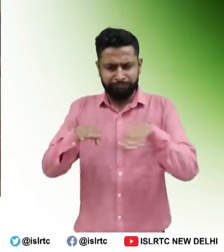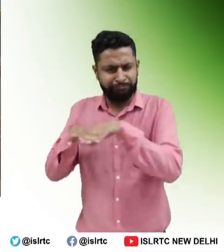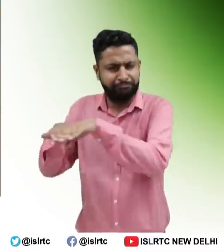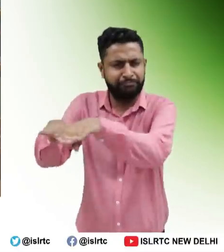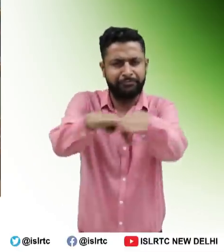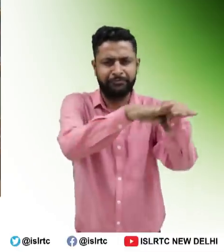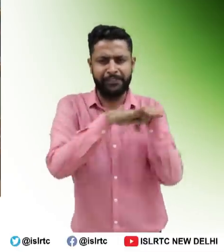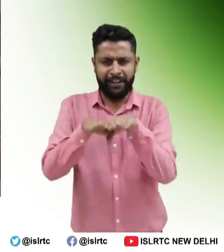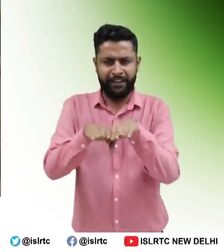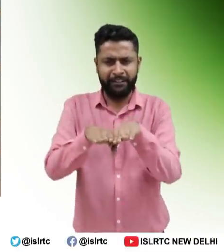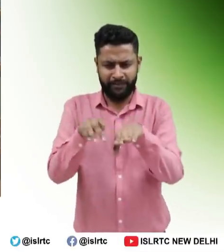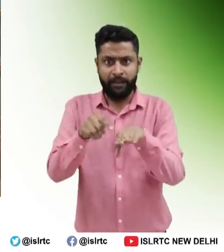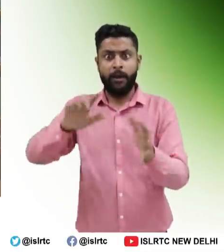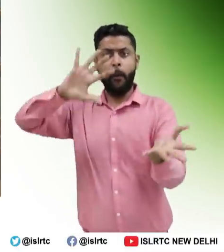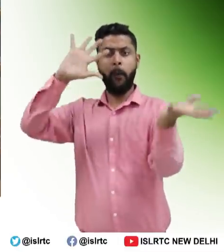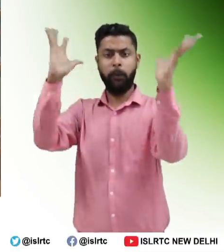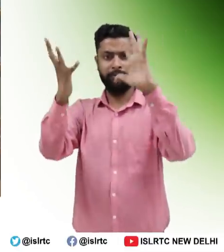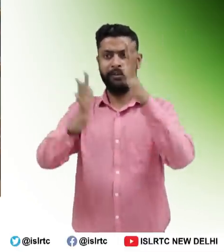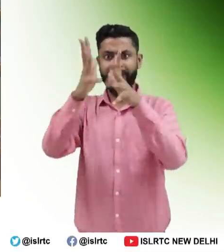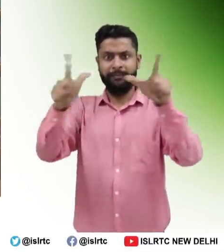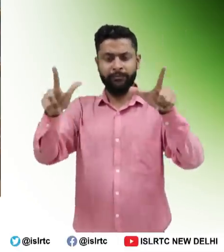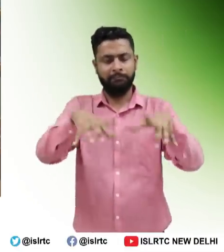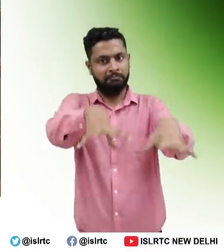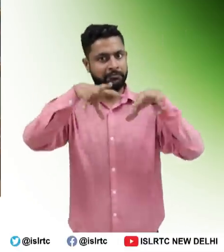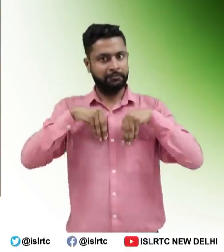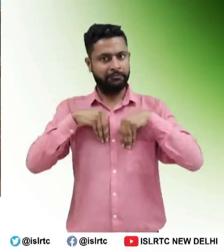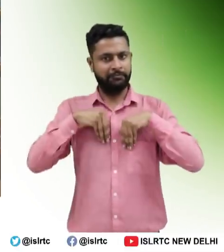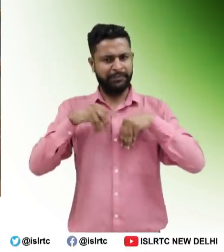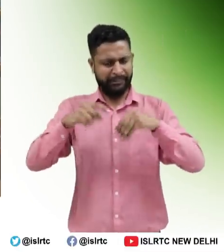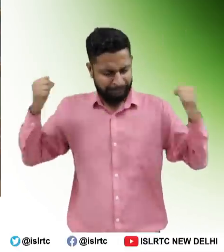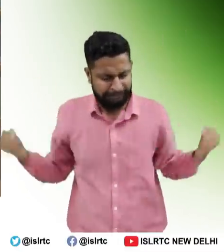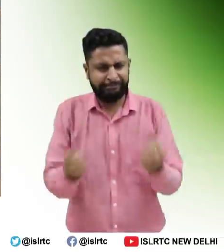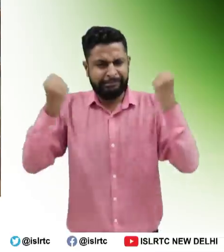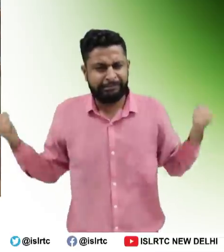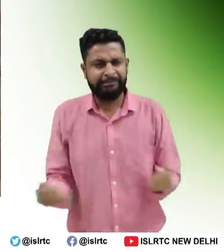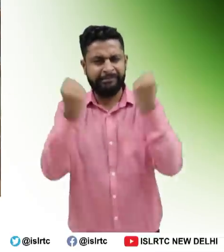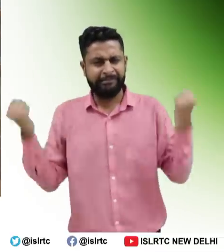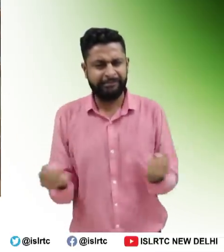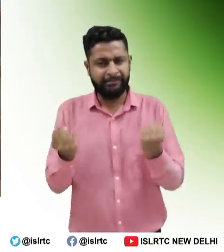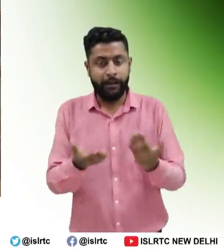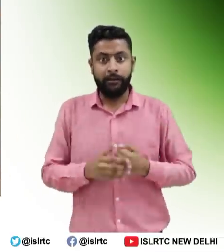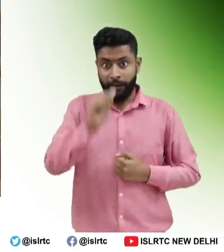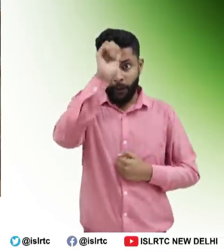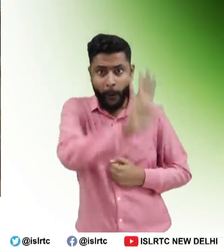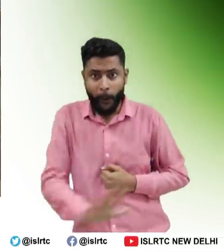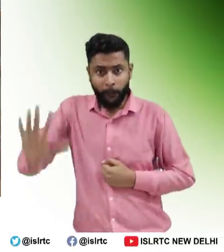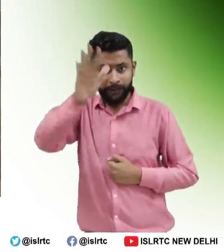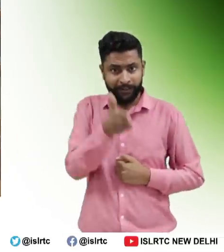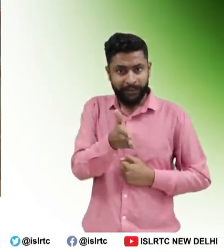अनुरूप है मुझे खुशी है कि पूरा विश्व आप इस सिधान्त का अपना दे हुए